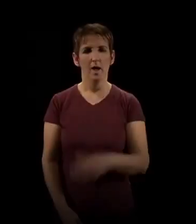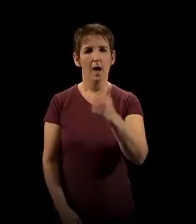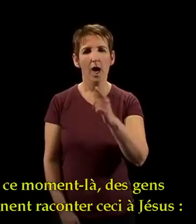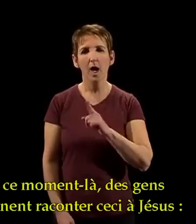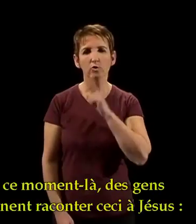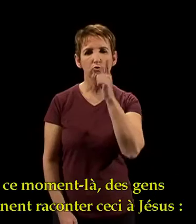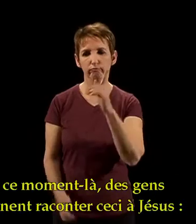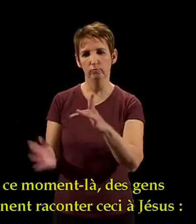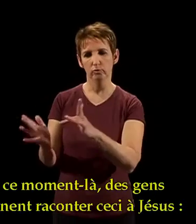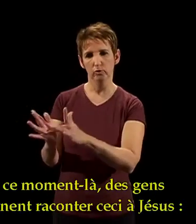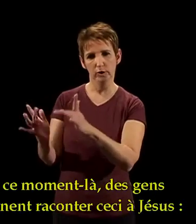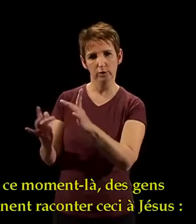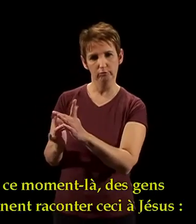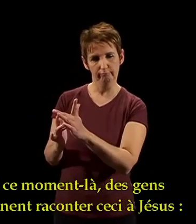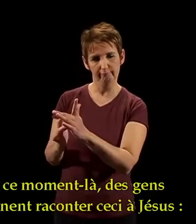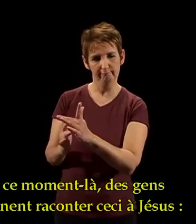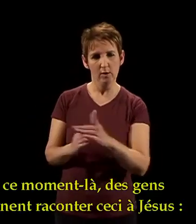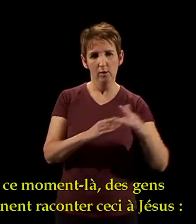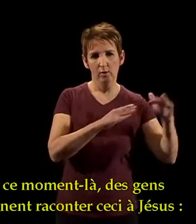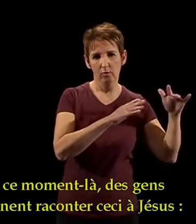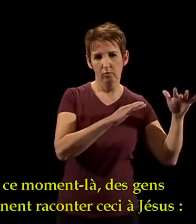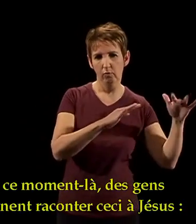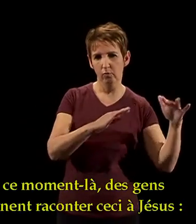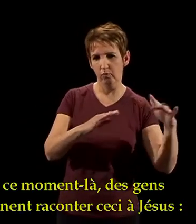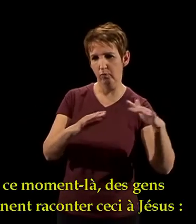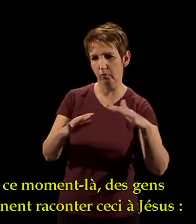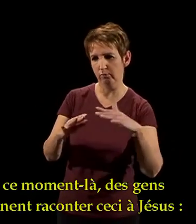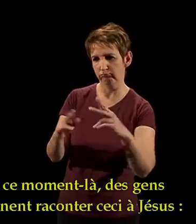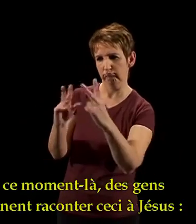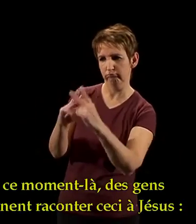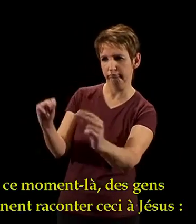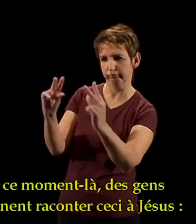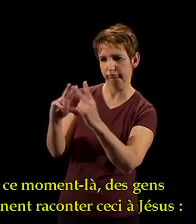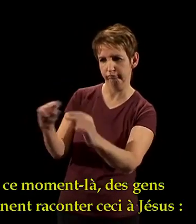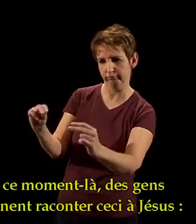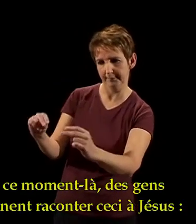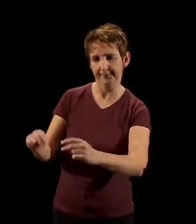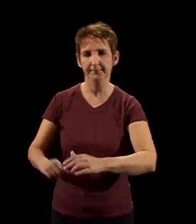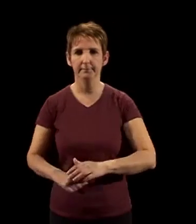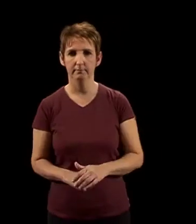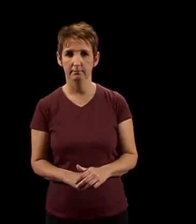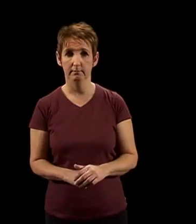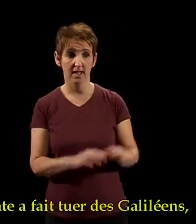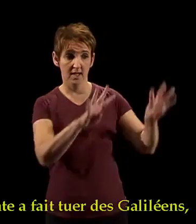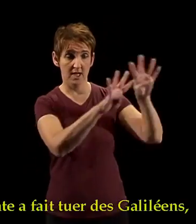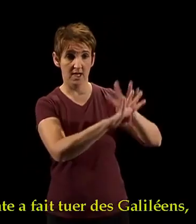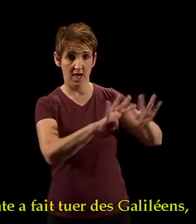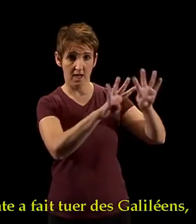À ce moment-là, des gens viennent raconter ceci à Jésus. « Pilate